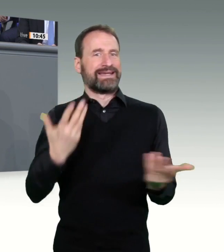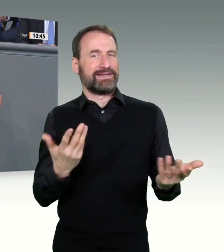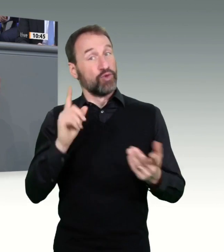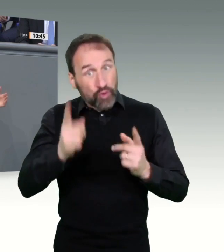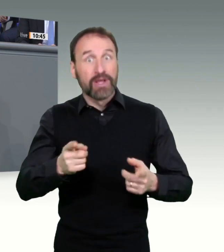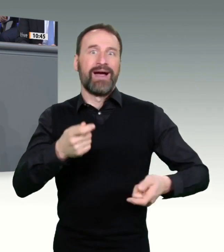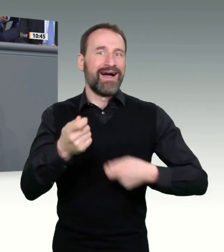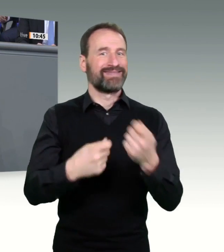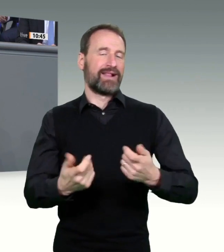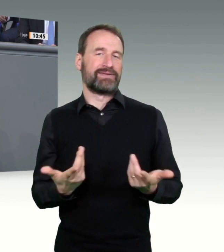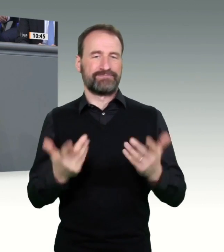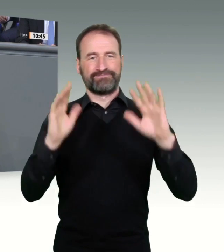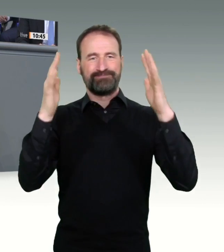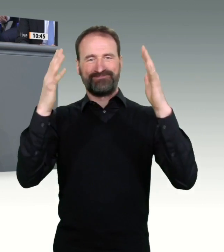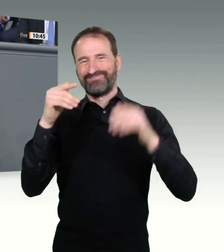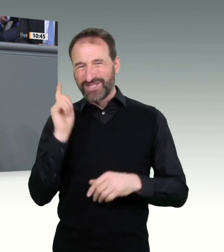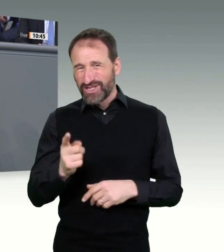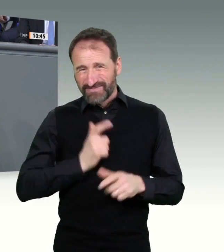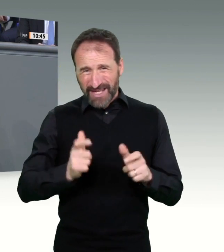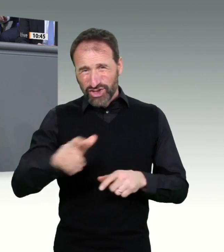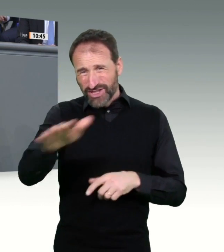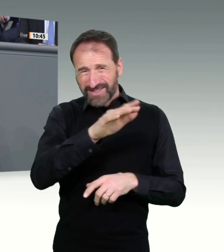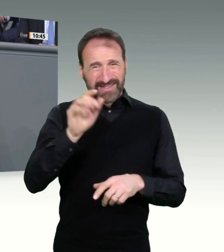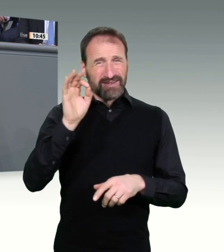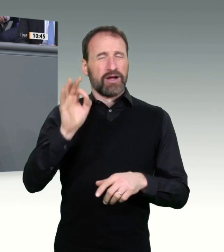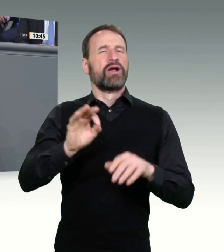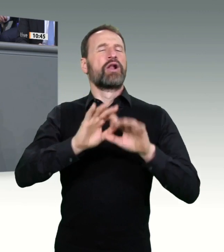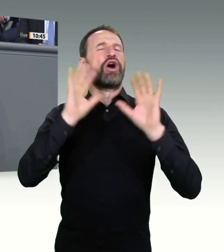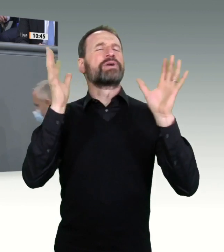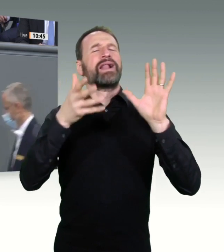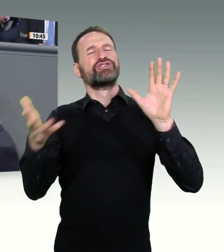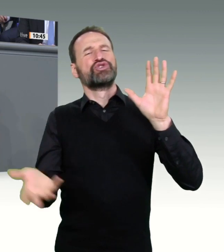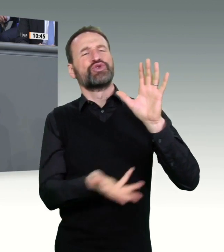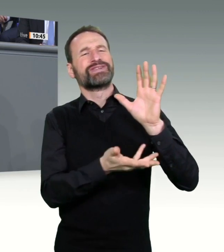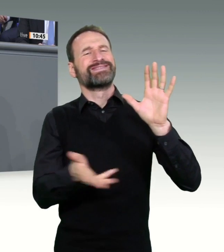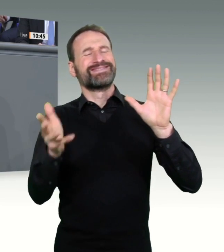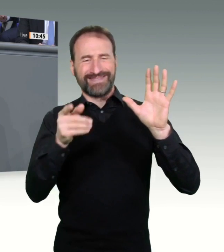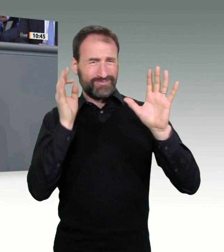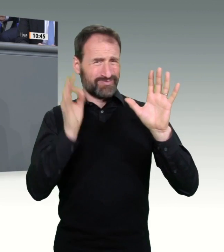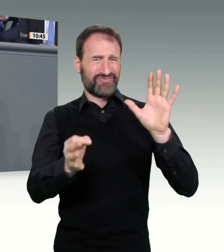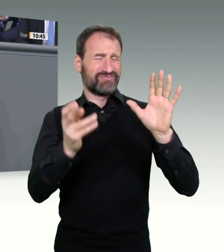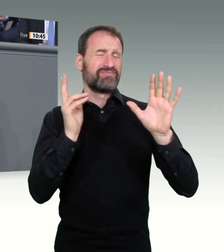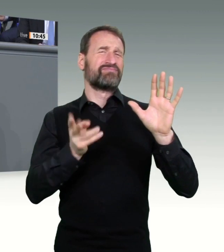Schon jetzt gibt es Varianten des Virus, gegen die die vorhandenen Impfstoffe nicht ausreichend schützen.